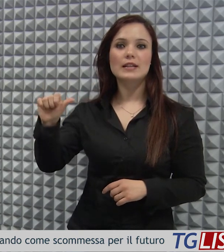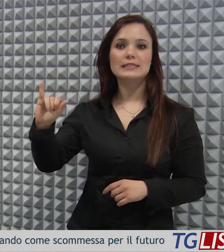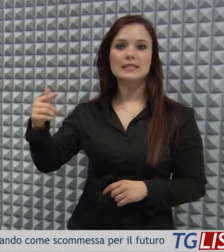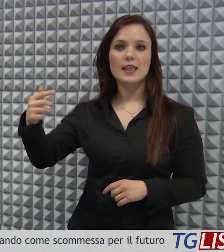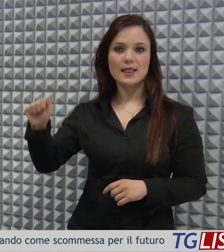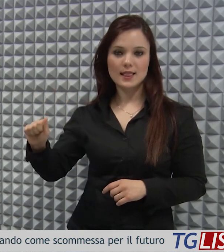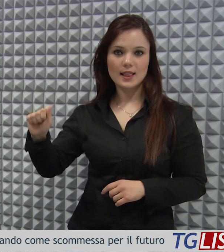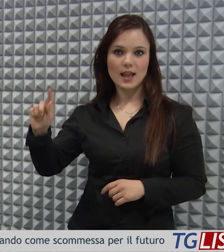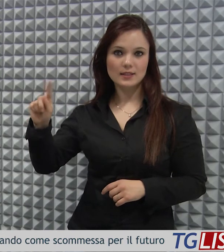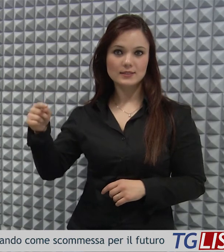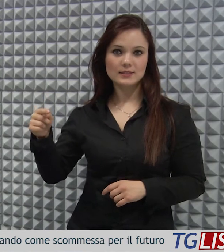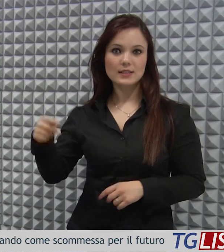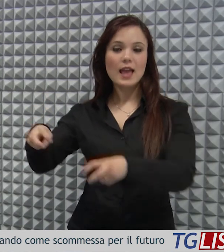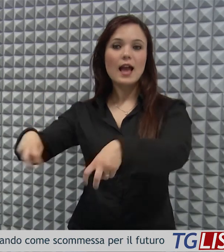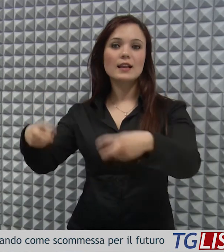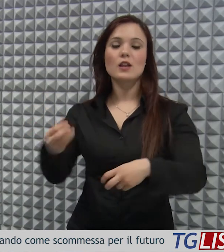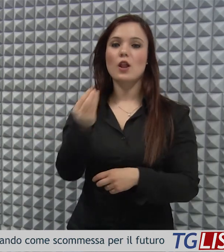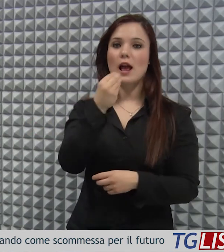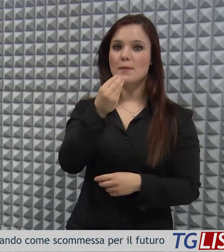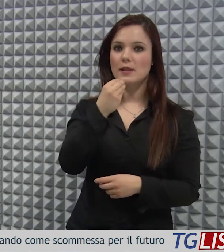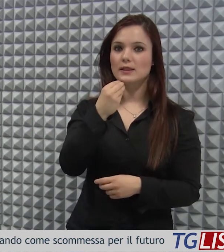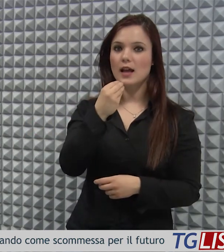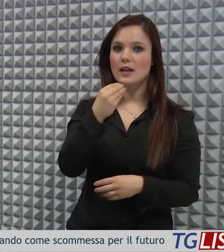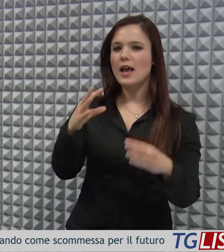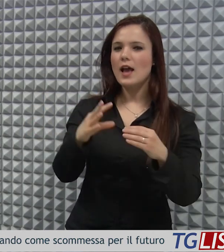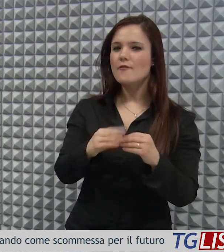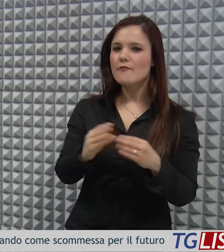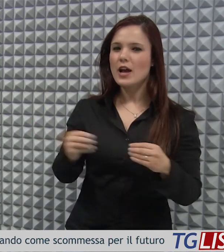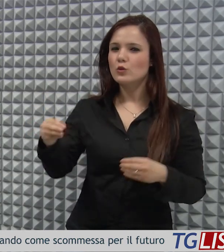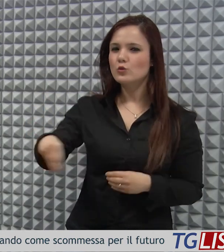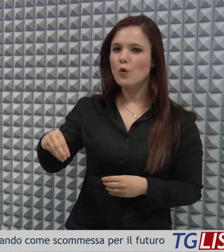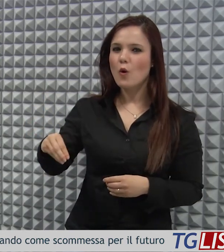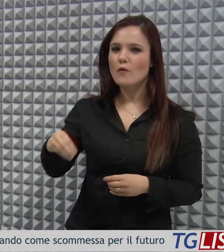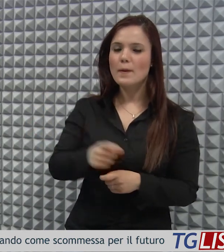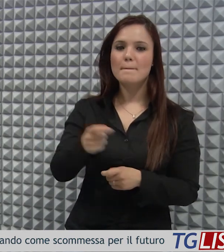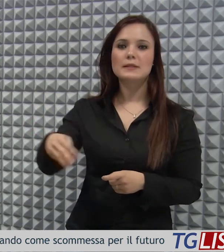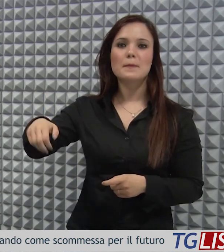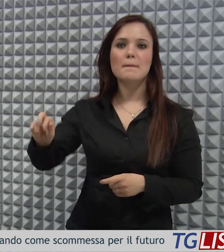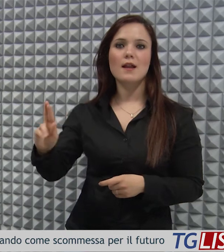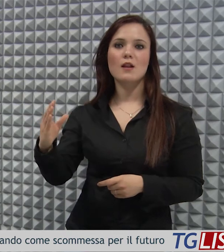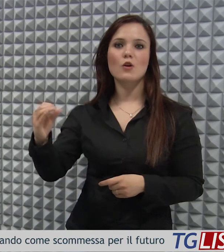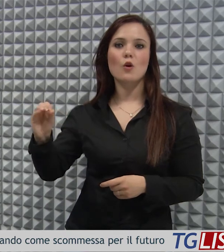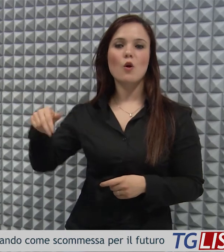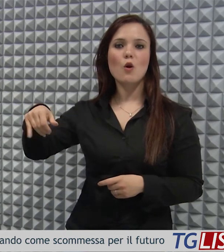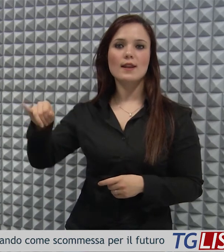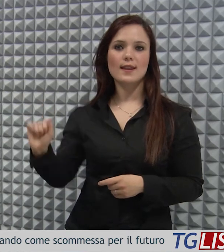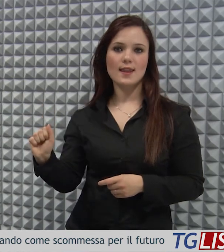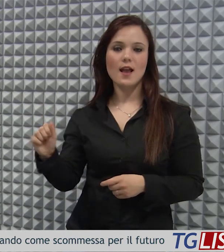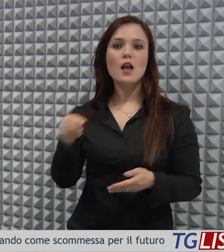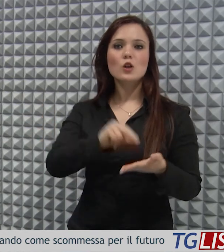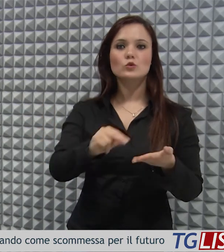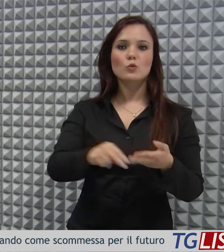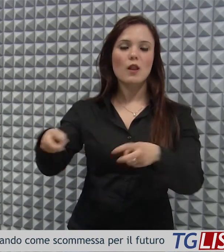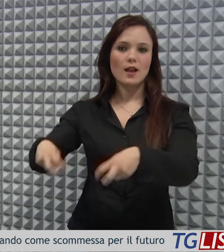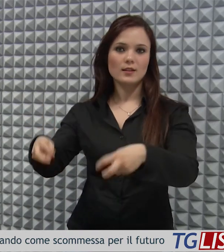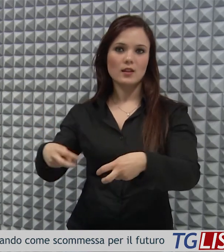alimentare svoltasi presso l'Istituto Agrario di Marconia. L'agricoltura del